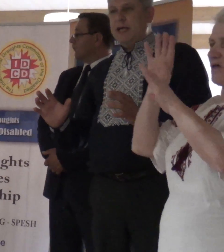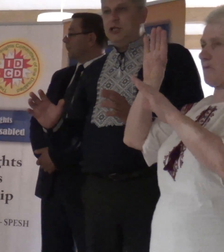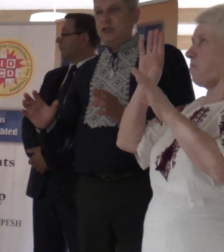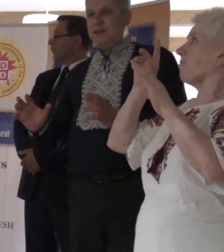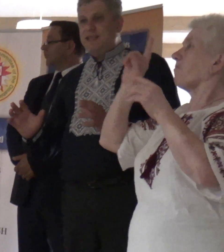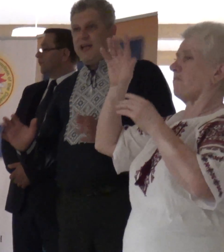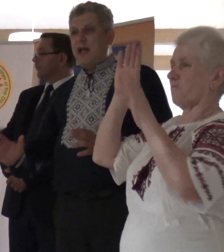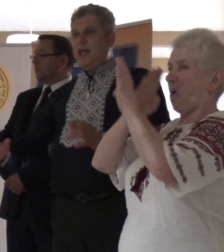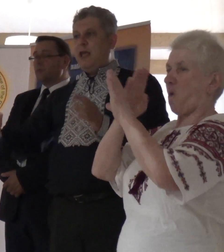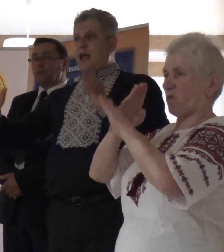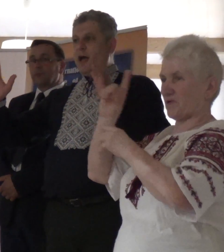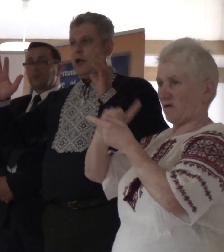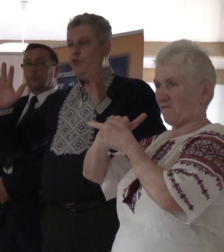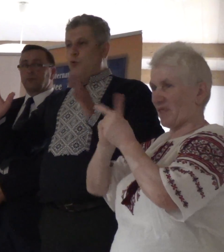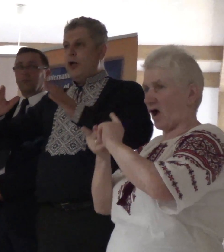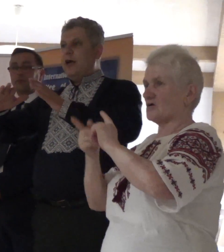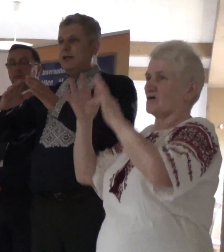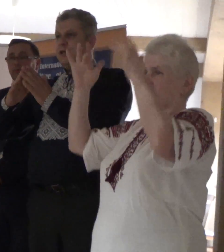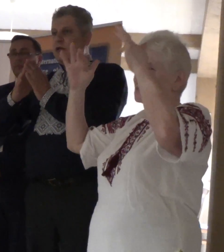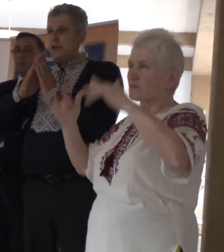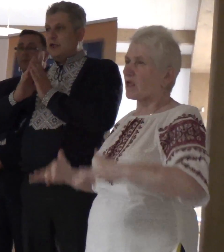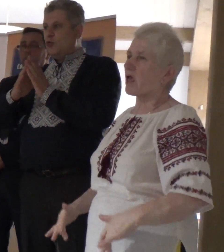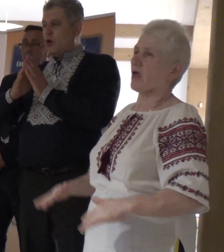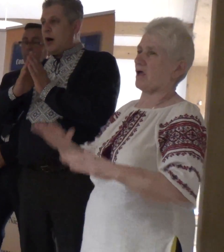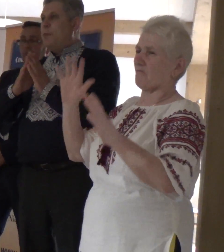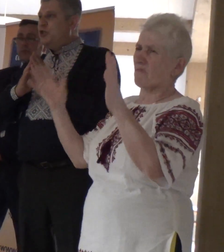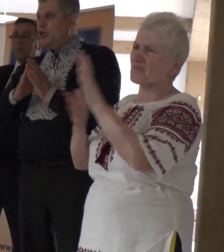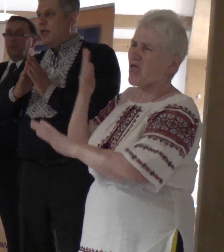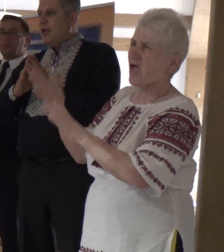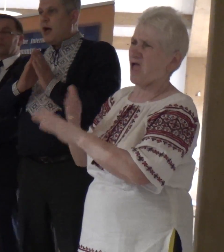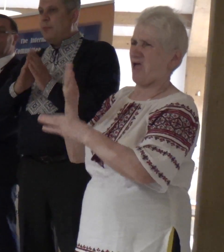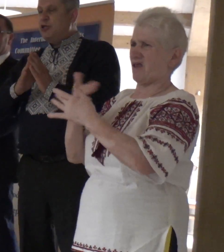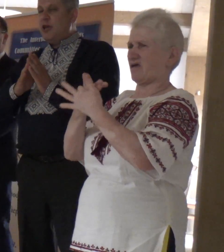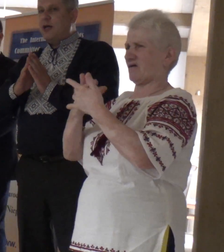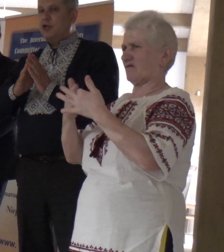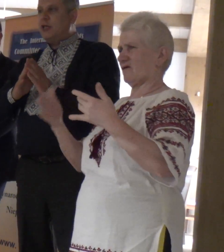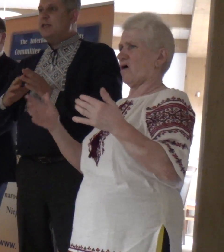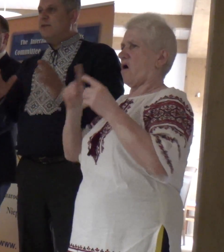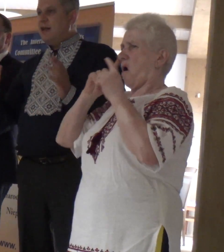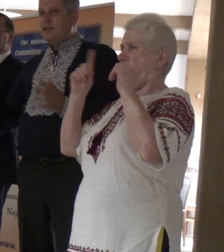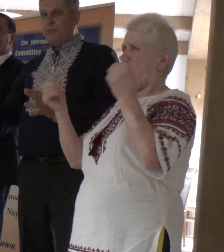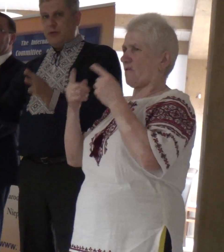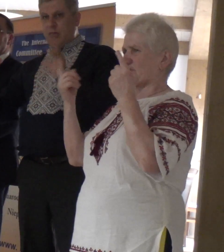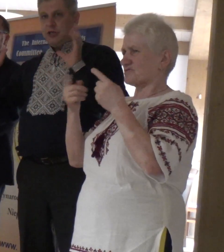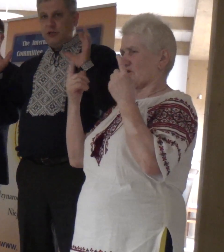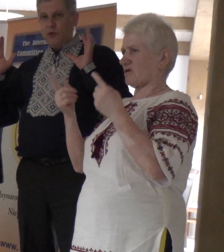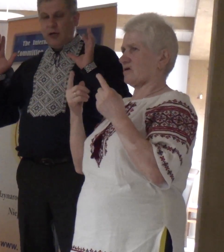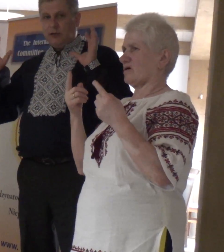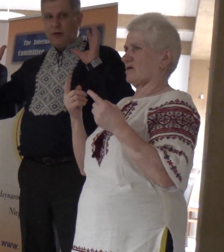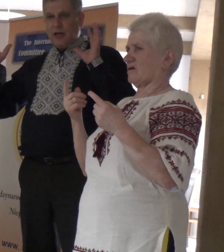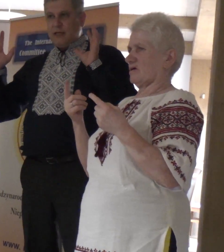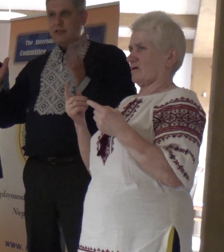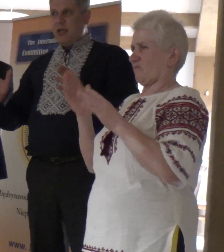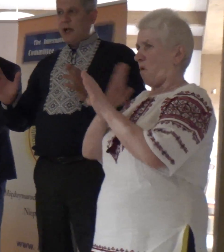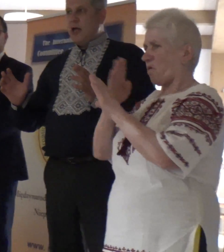ogromne liczbę śniegu i każdą krzyżą zawalić pod tężeścią